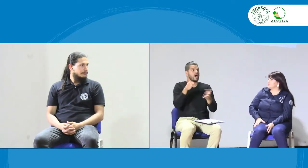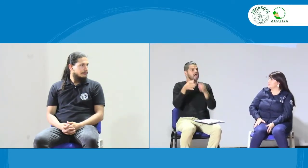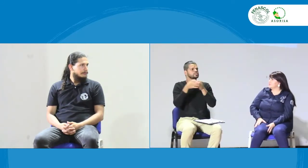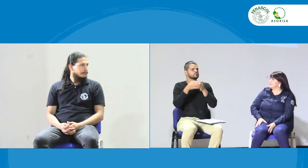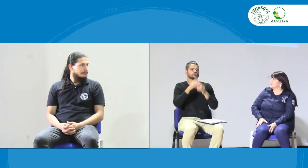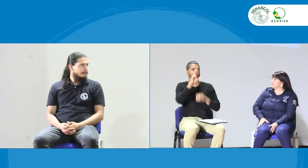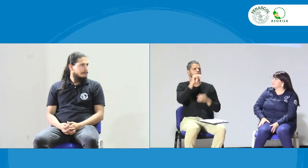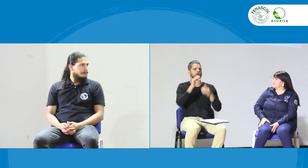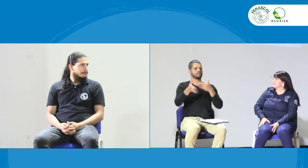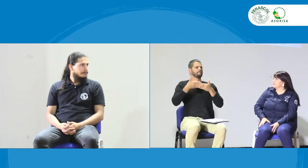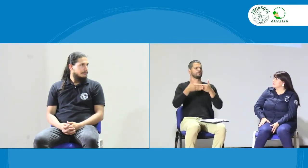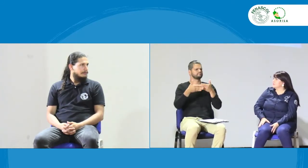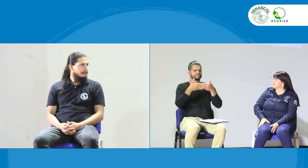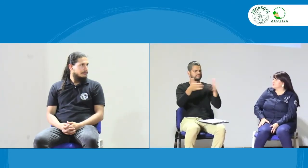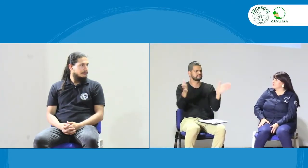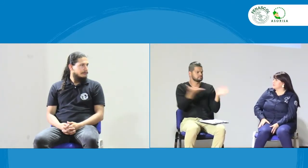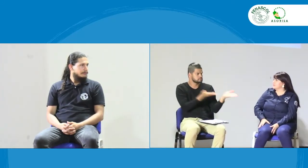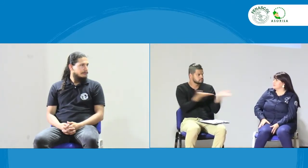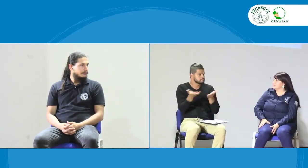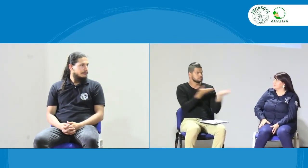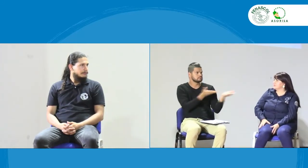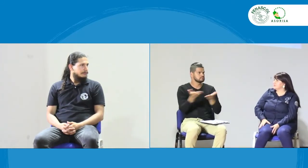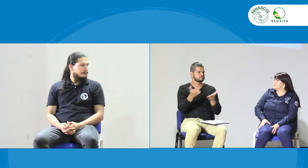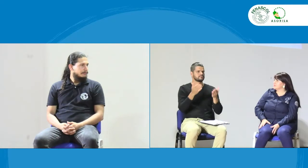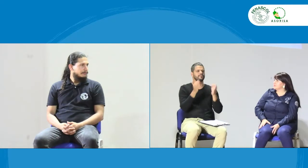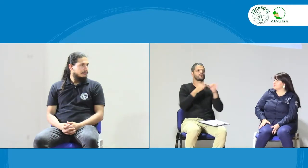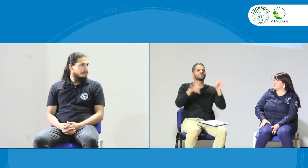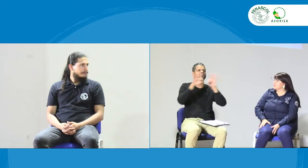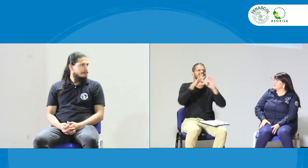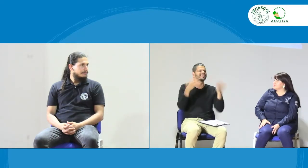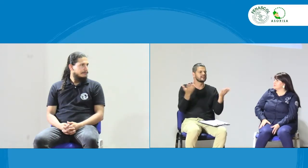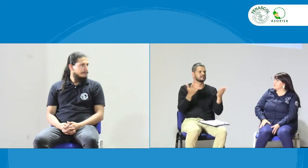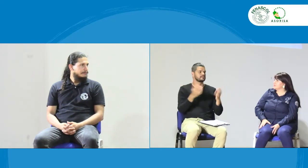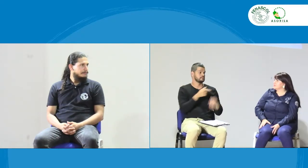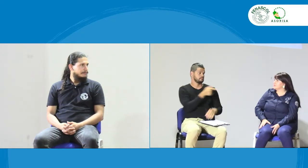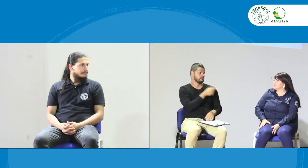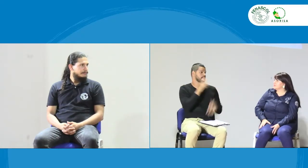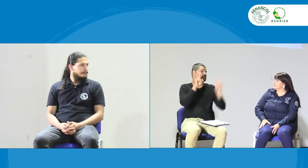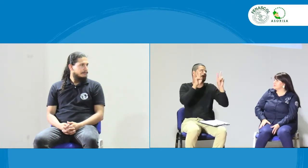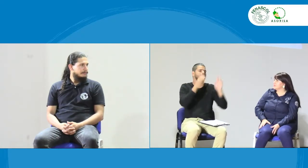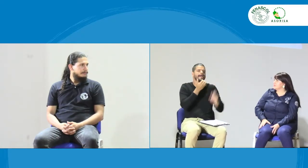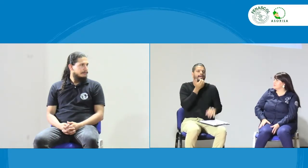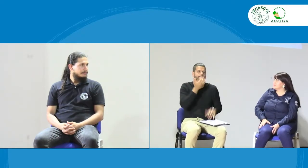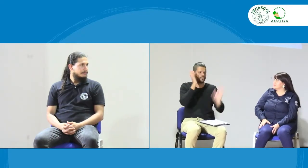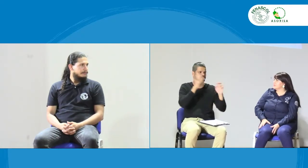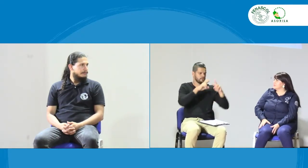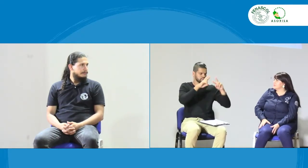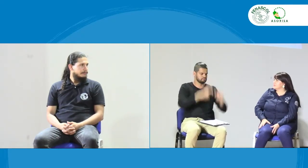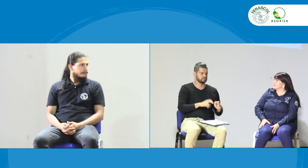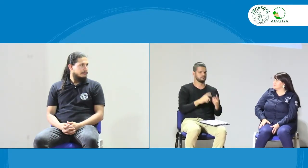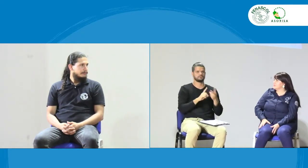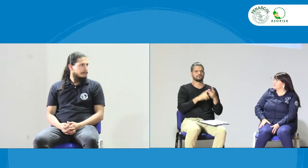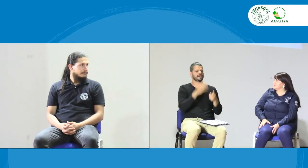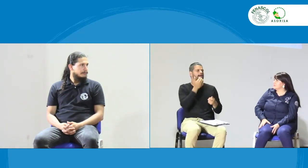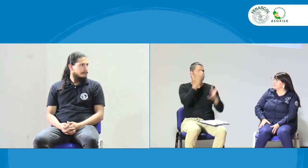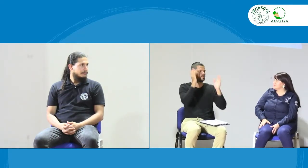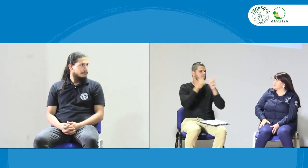¿Cómo hablar? ¿Cómo Una unión entre estos dos es importante. No es que la asociación cierre las puertas a la comunidad, sino que, por